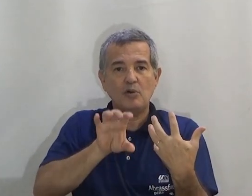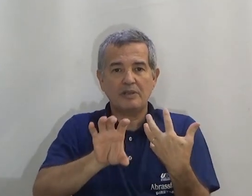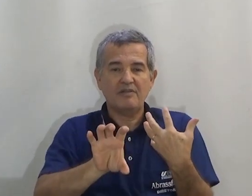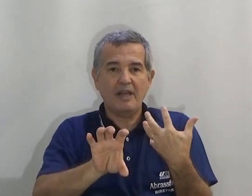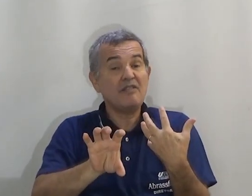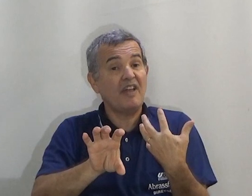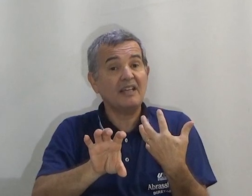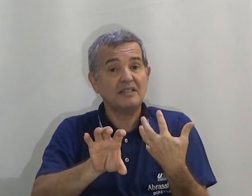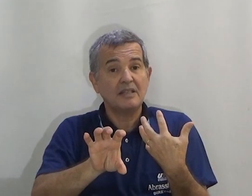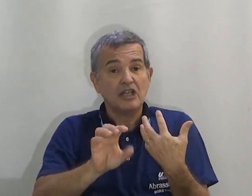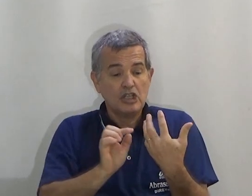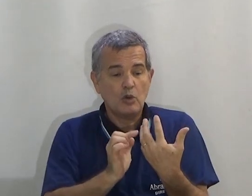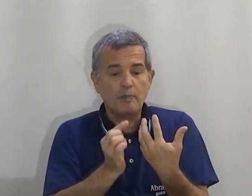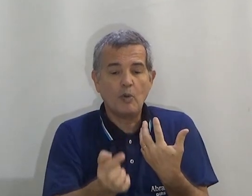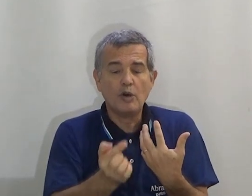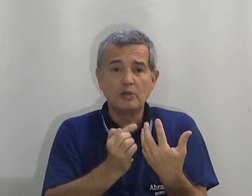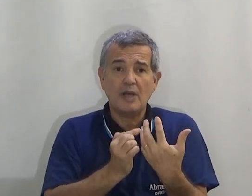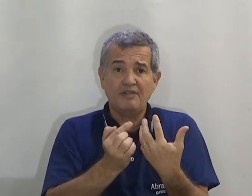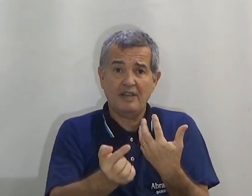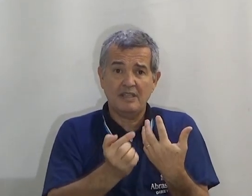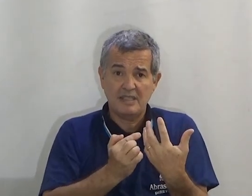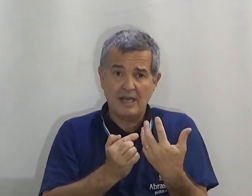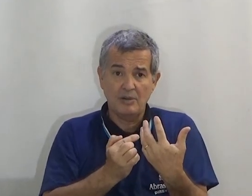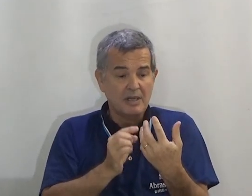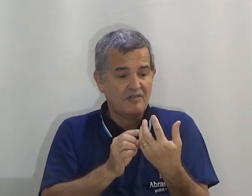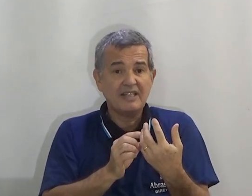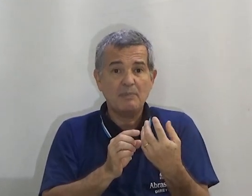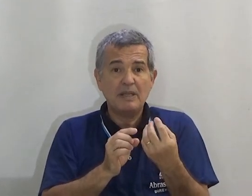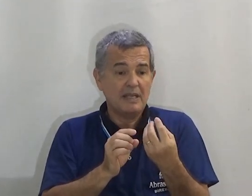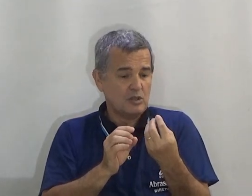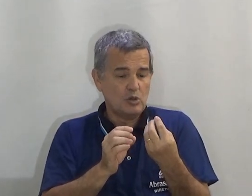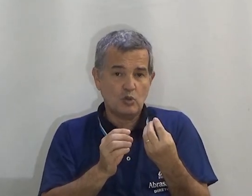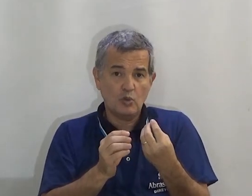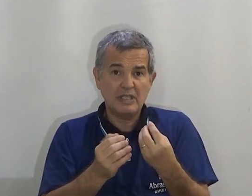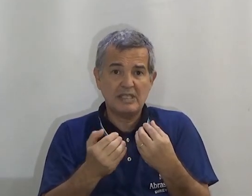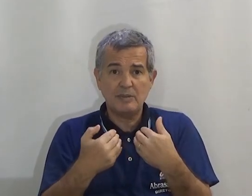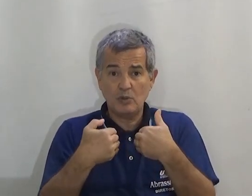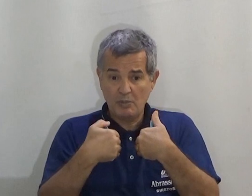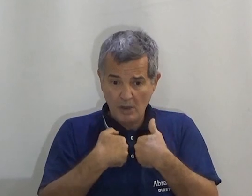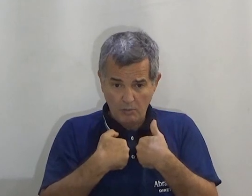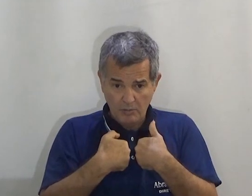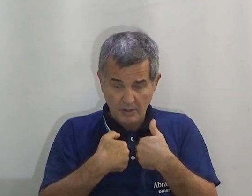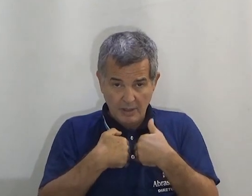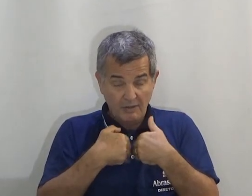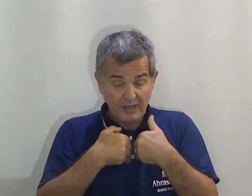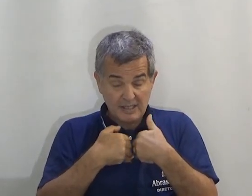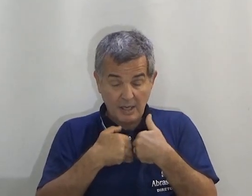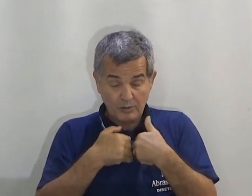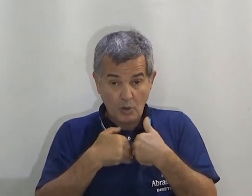trás. E a outra inverte. Inverte. Então o ponto referencial. Vai depender se eu estou em cima do meu.